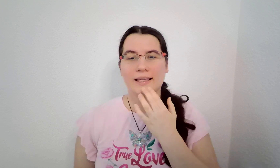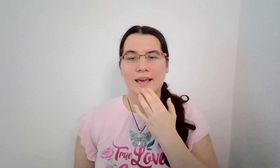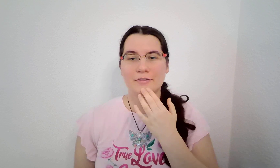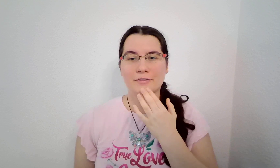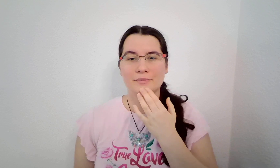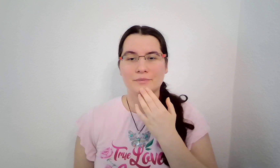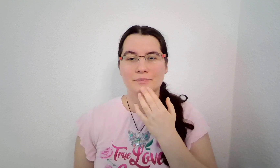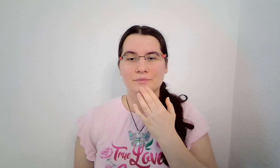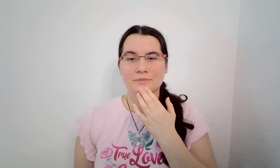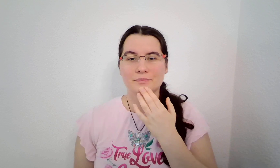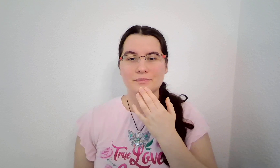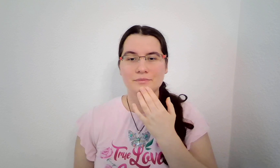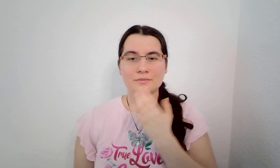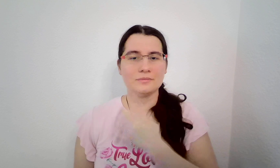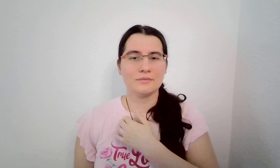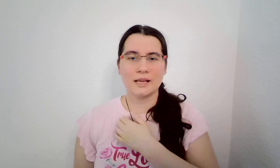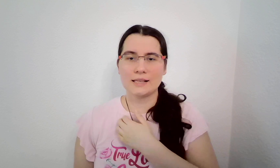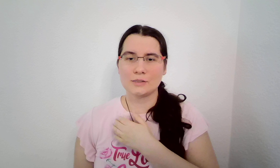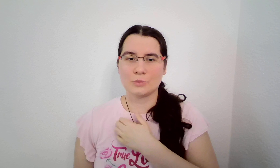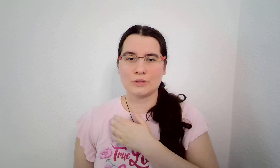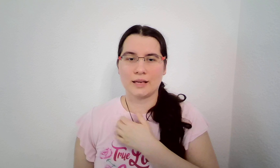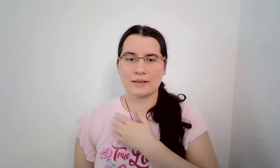Hněv. A smutek.